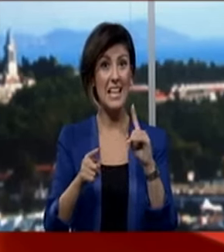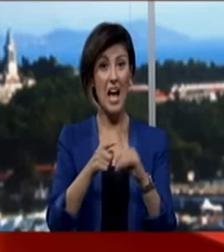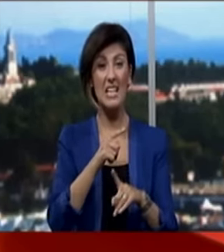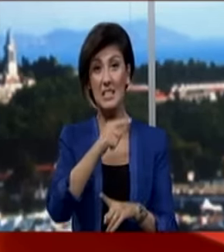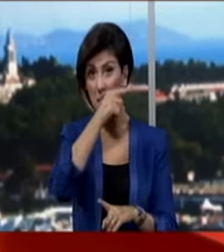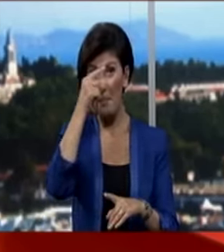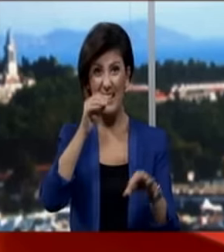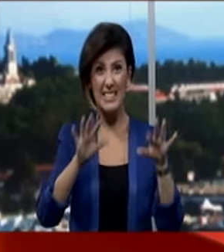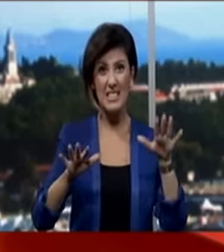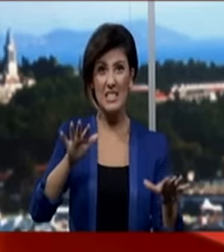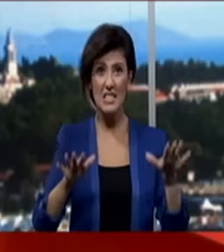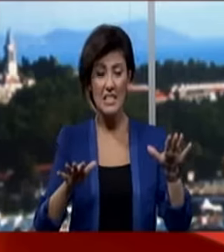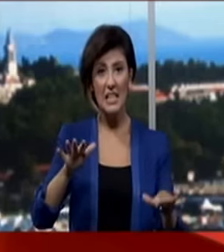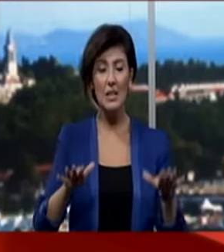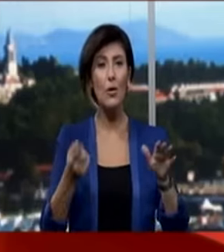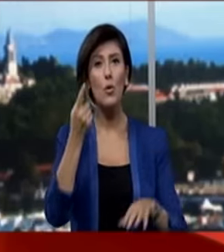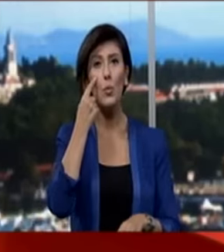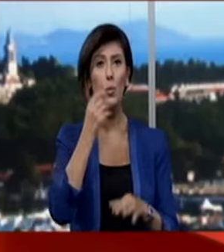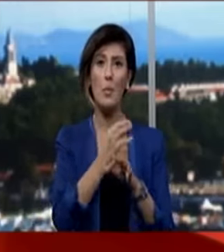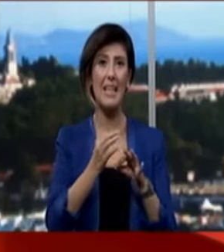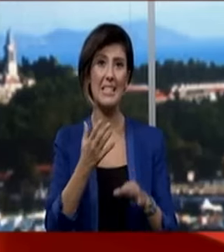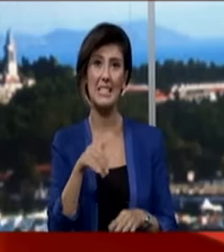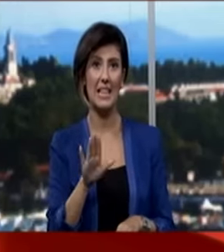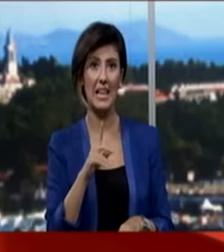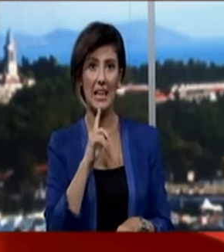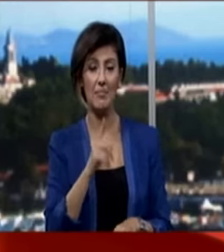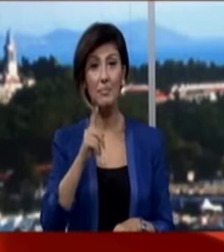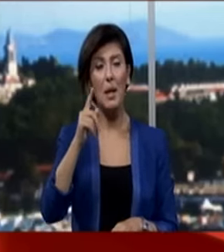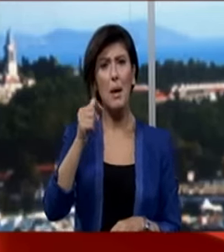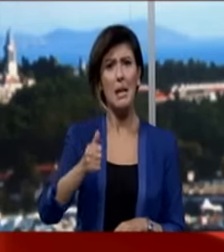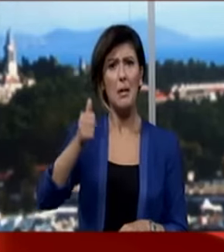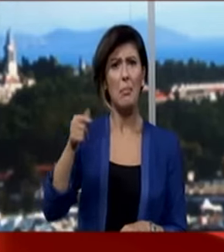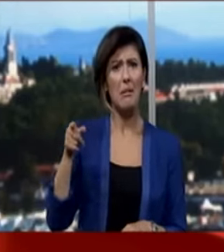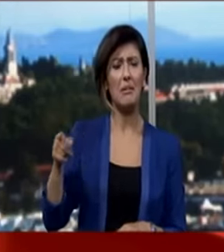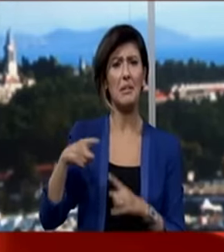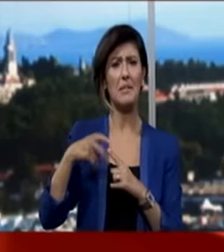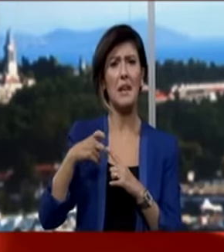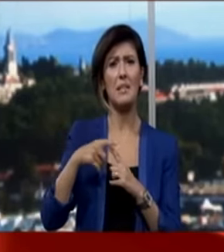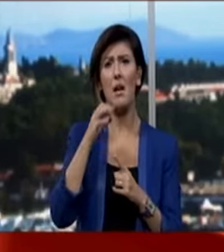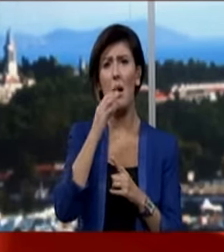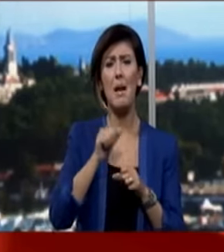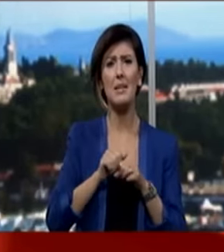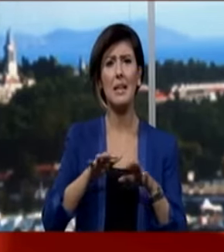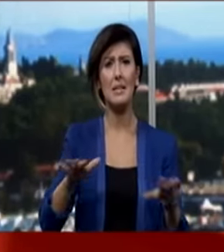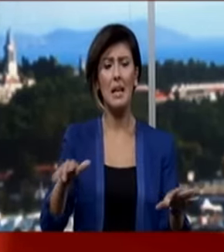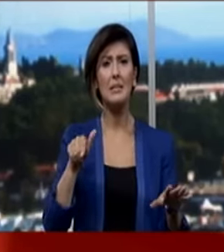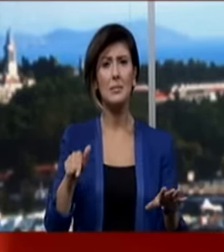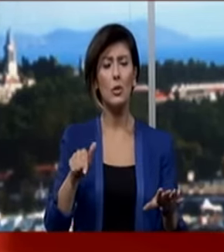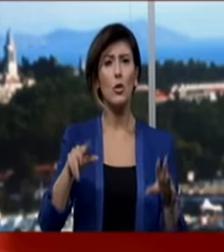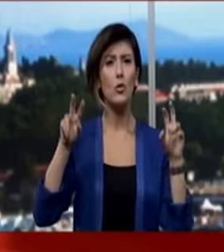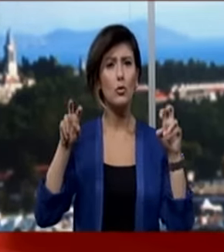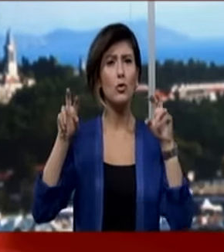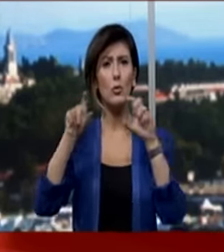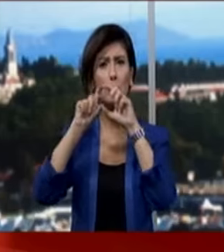belirsizlik ve hükümetsizliktir. Maliye Bakanı Mehmet Şimşek, TRT Haber yayınında gündemin önemli